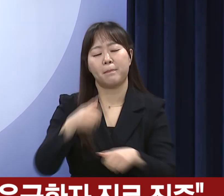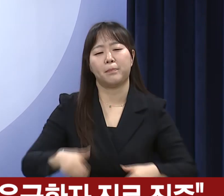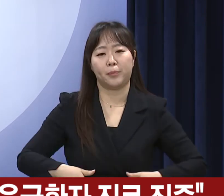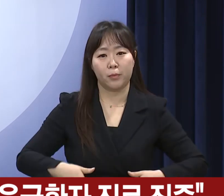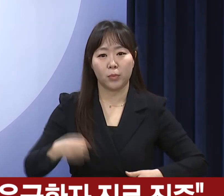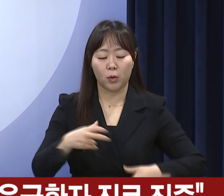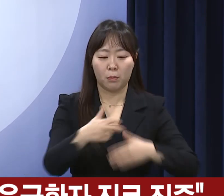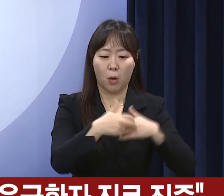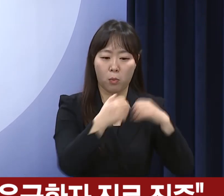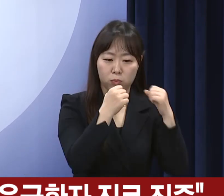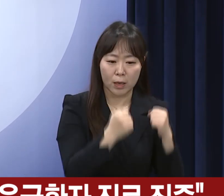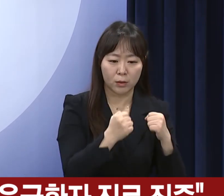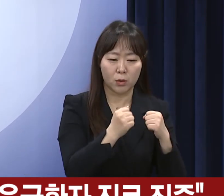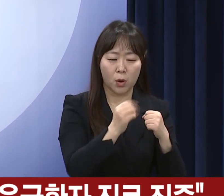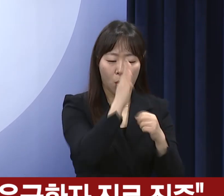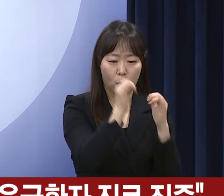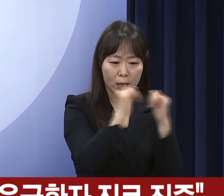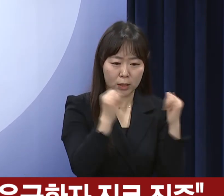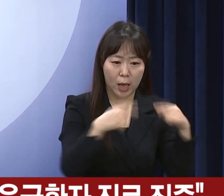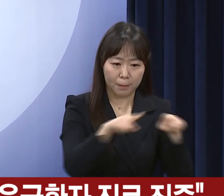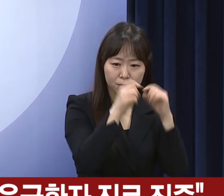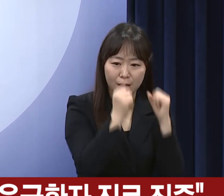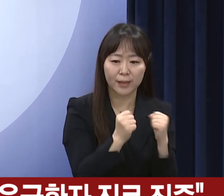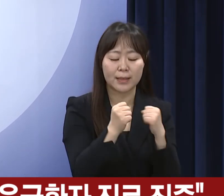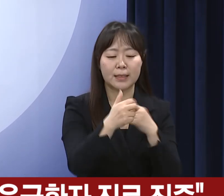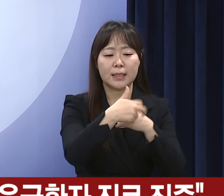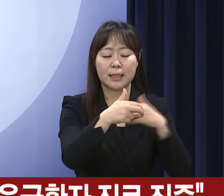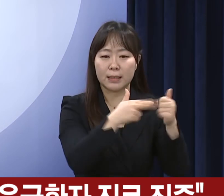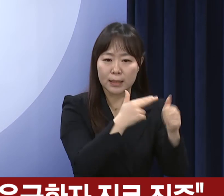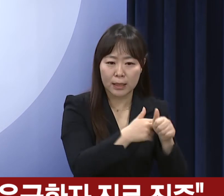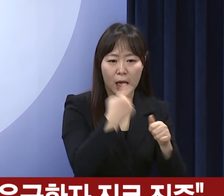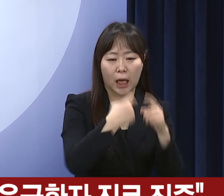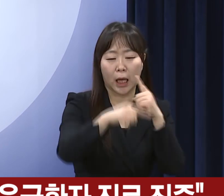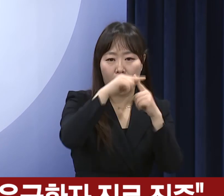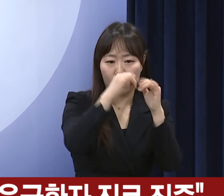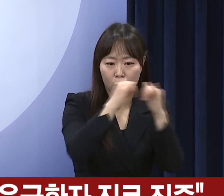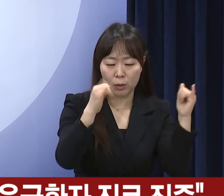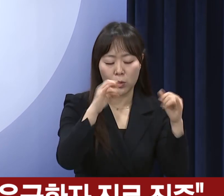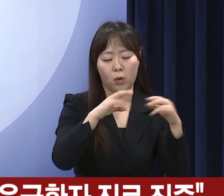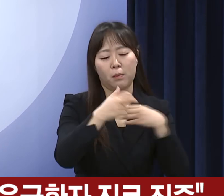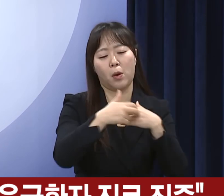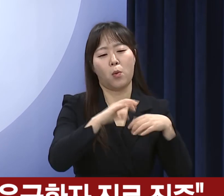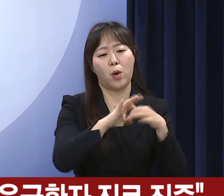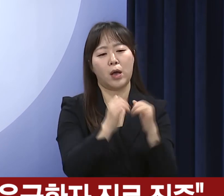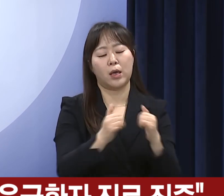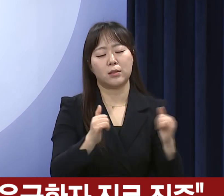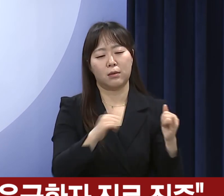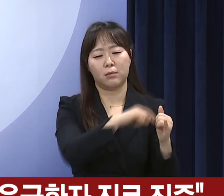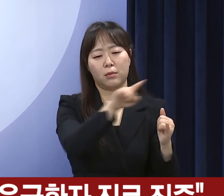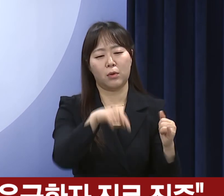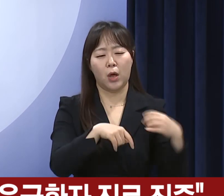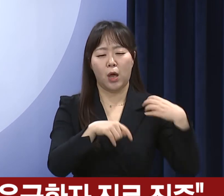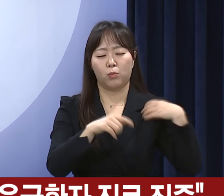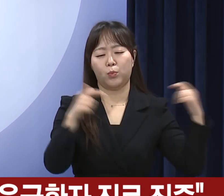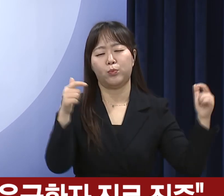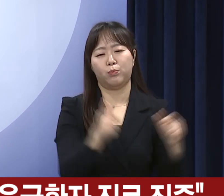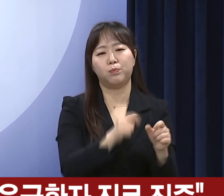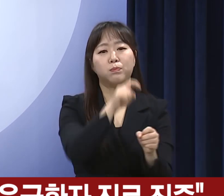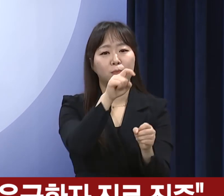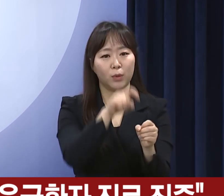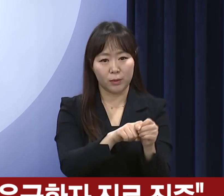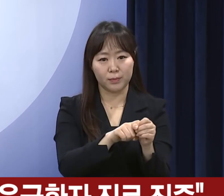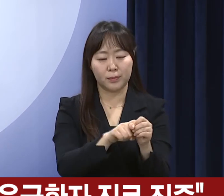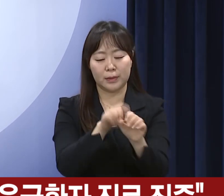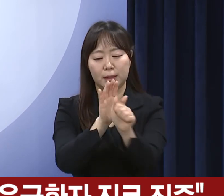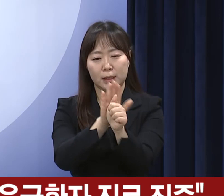또한 병원에 남아 환자를 지키고 계신 의사, 간호사, 병원 관계자들의 부담을 완화시키기 위한